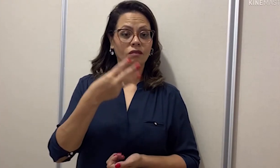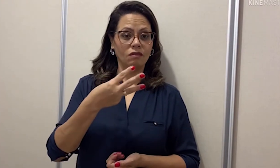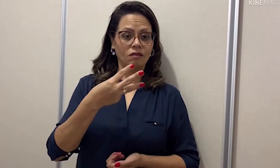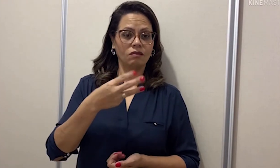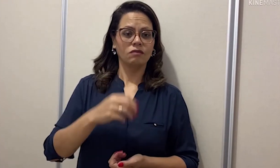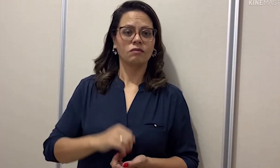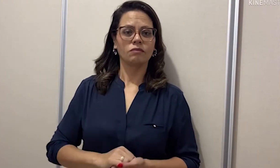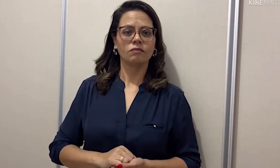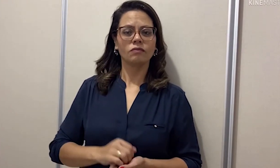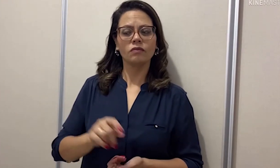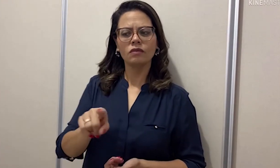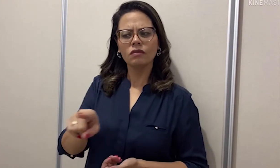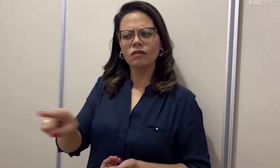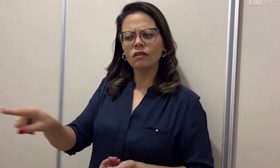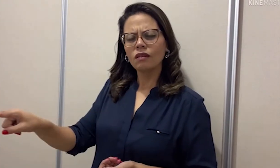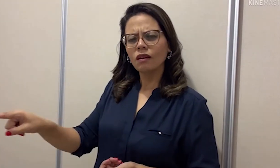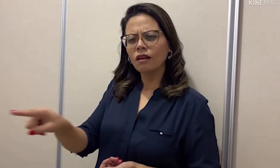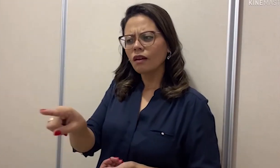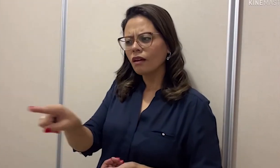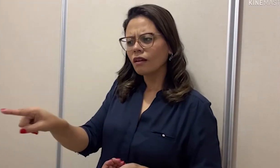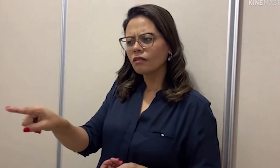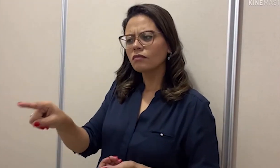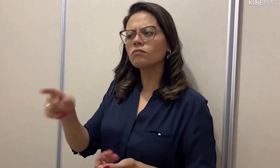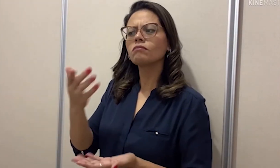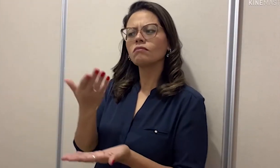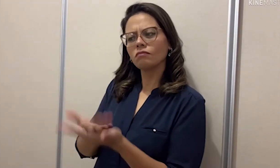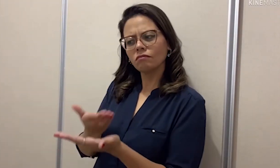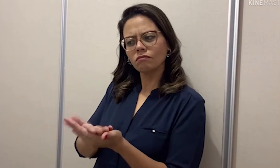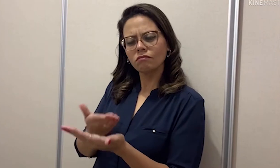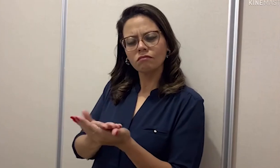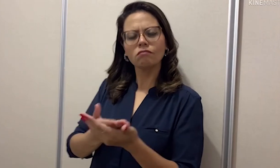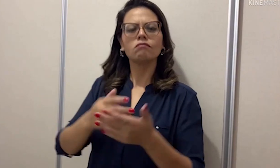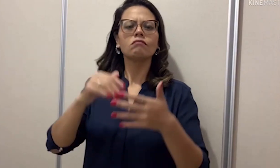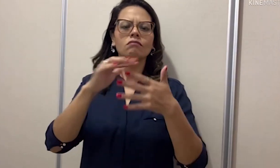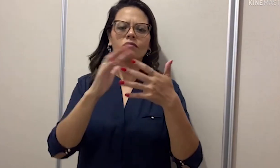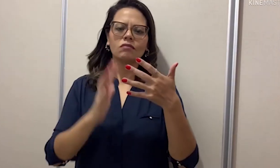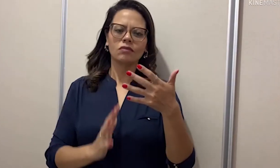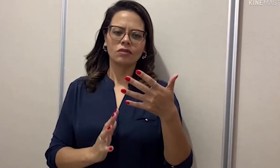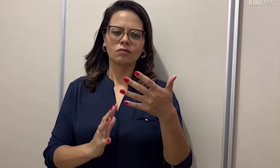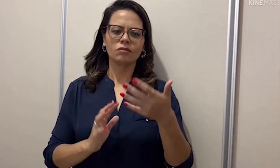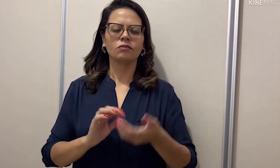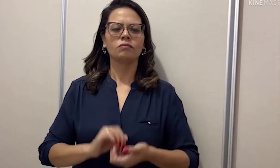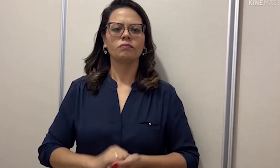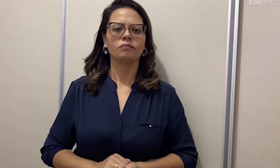Terceira frase, eles ou elas estão estudando libras.